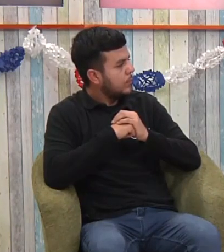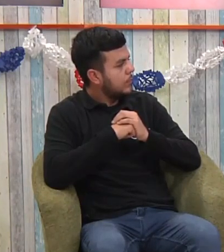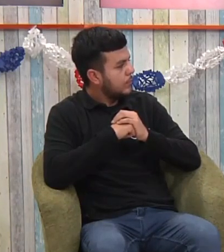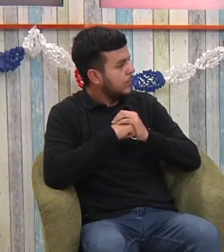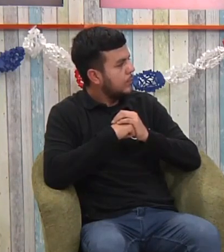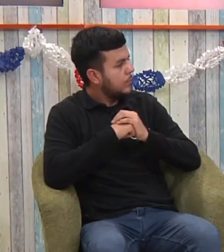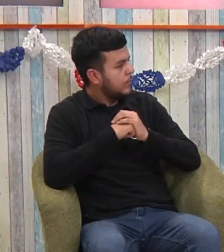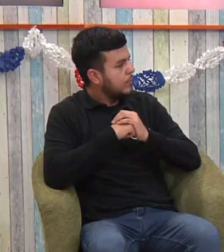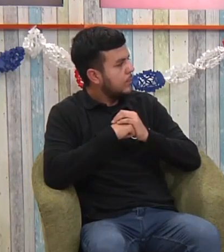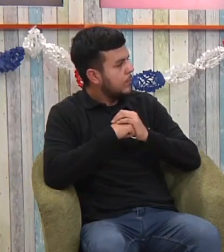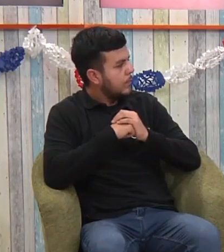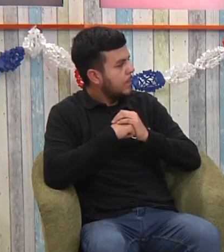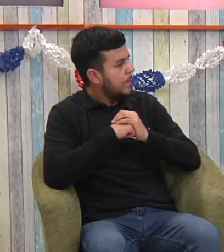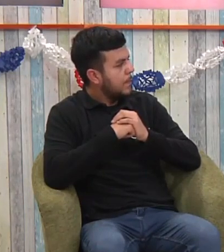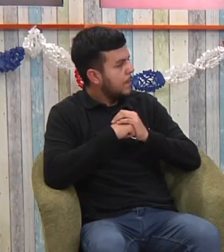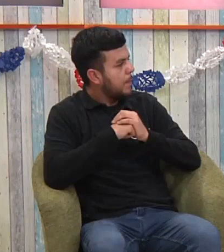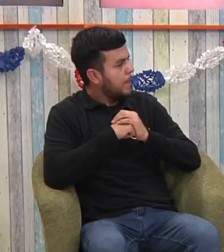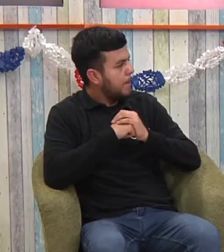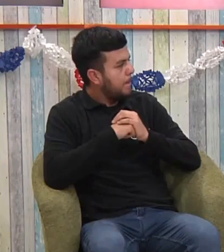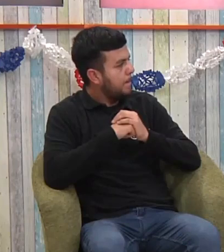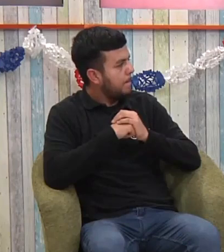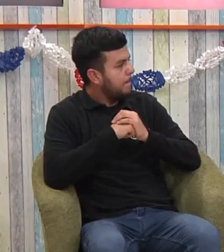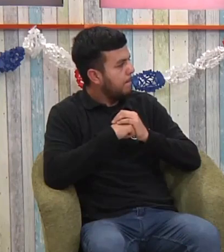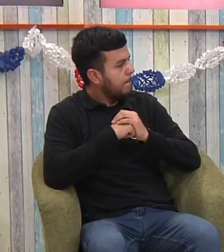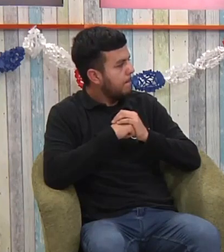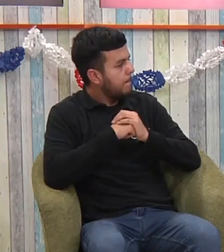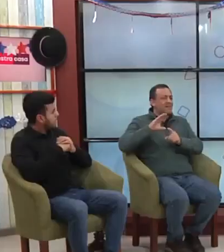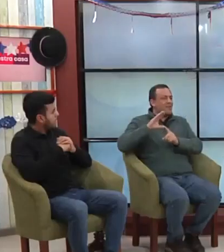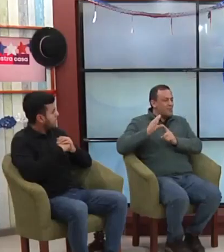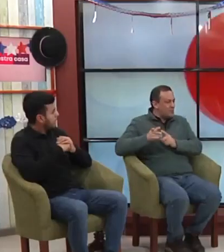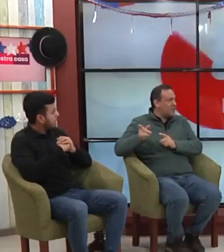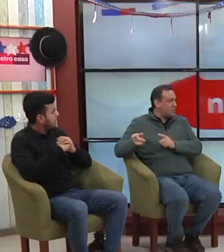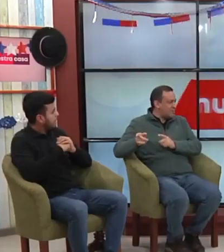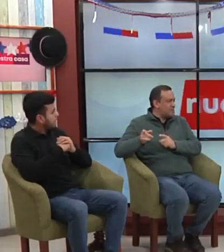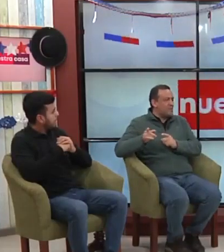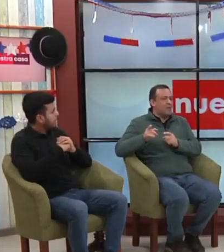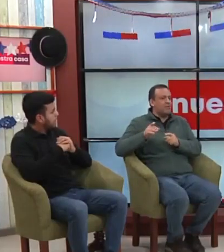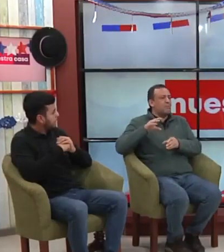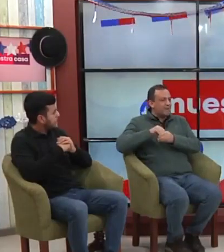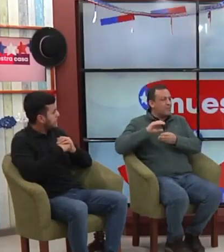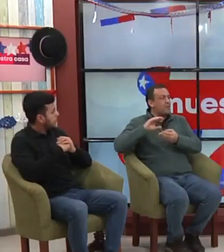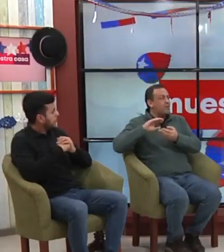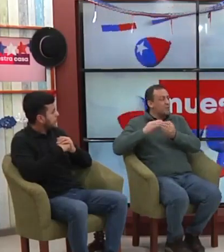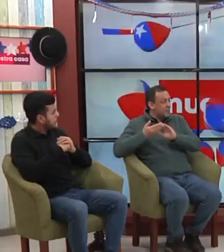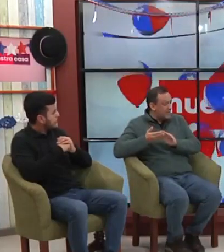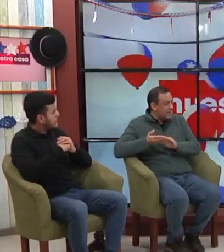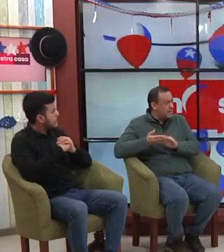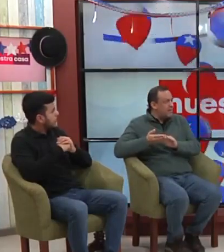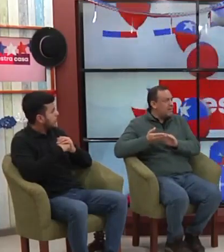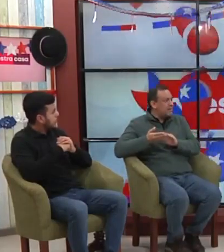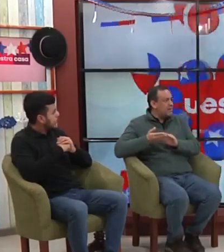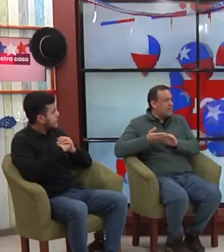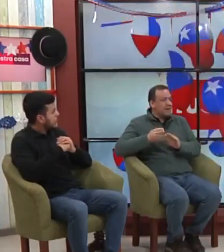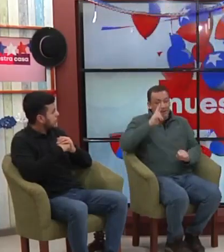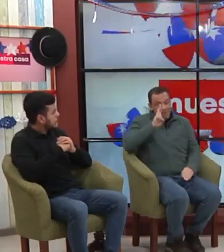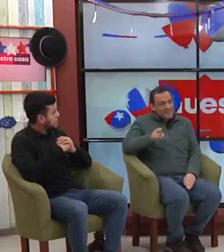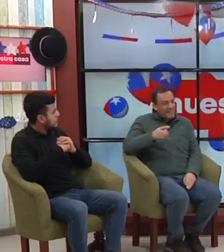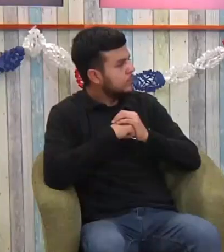responsabilidad, porque es una herramienta, pero también es parte de la cultura, como decía Eduardo, es parte de una comunidad y el respetar eso es